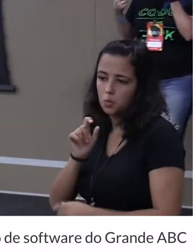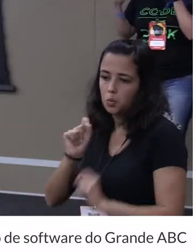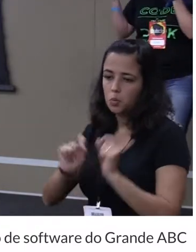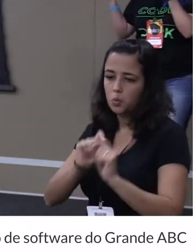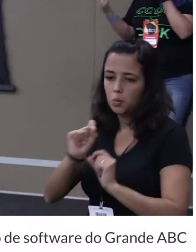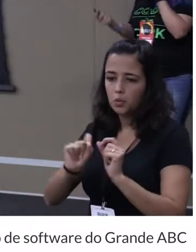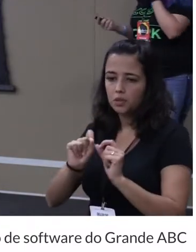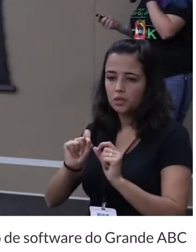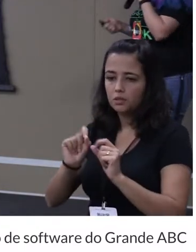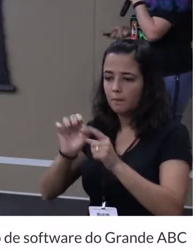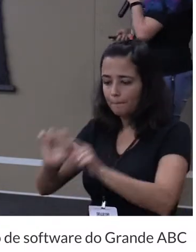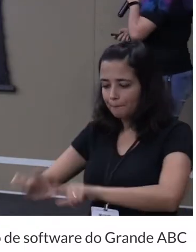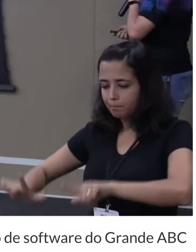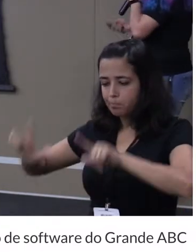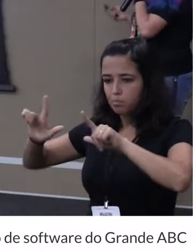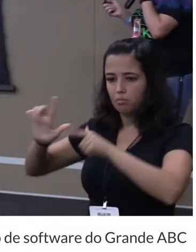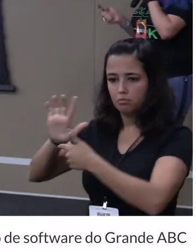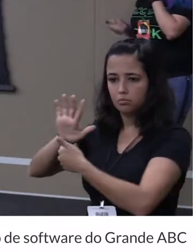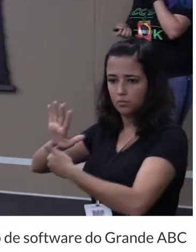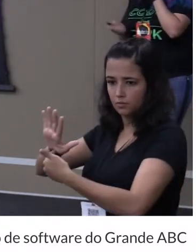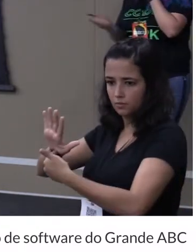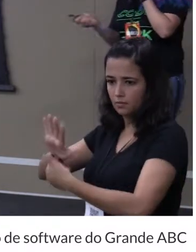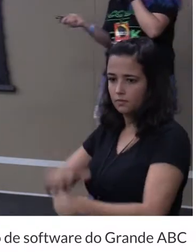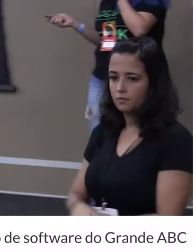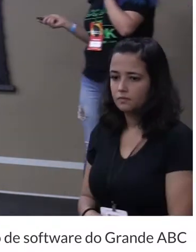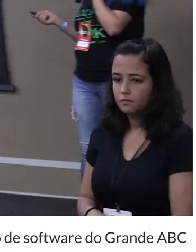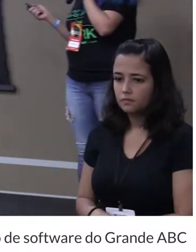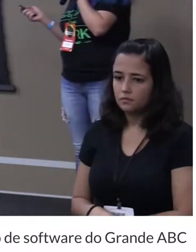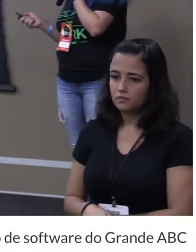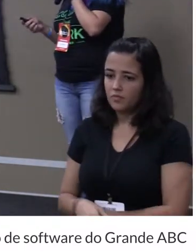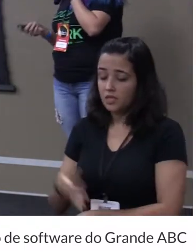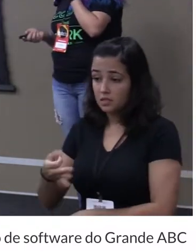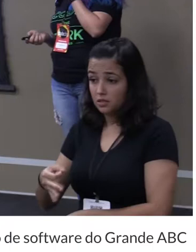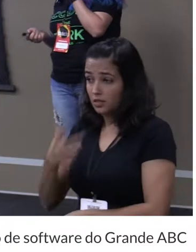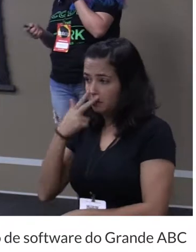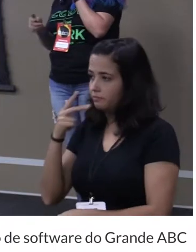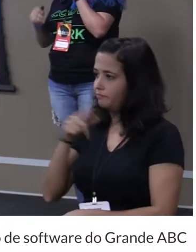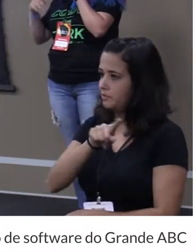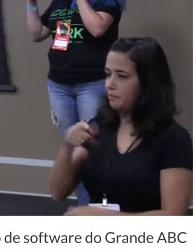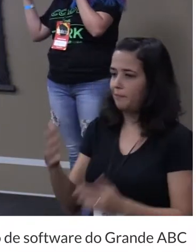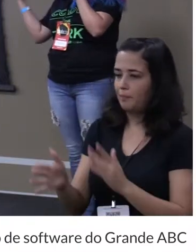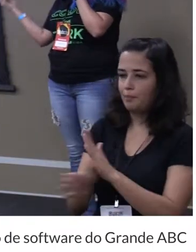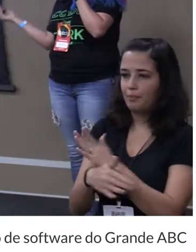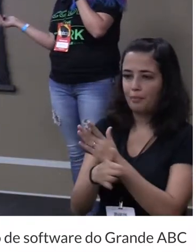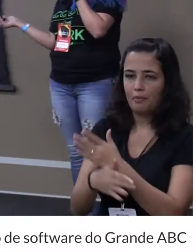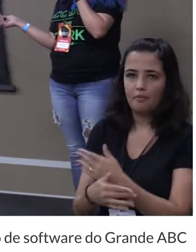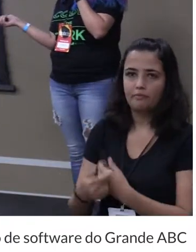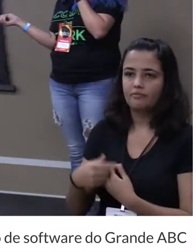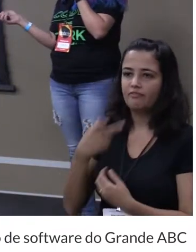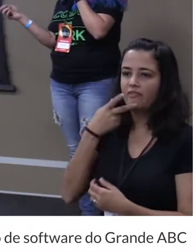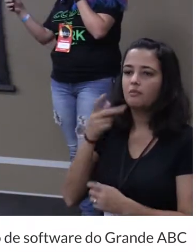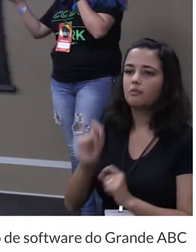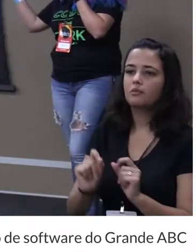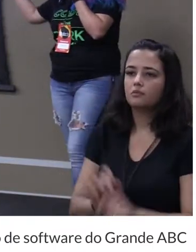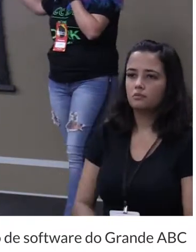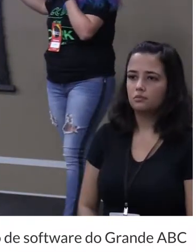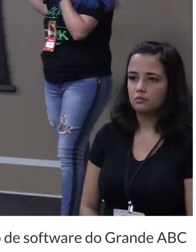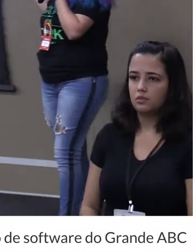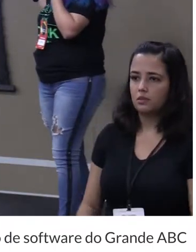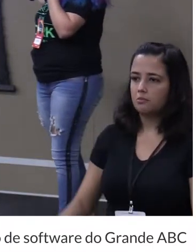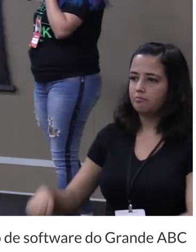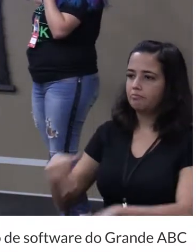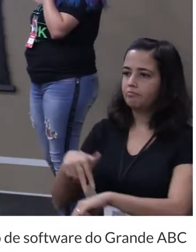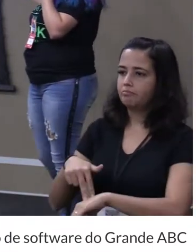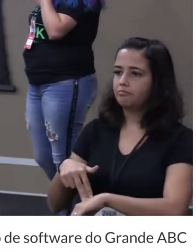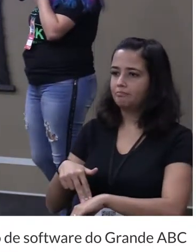que isso traz. Agora com certeza deve ter gente perdida do que que eu estou falando, né? A pessoa chegou aqui